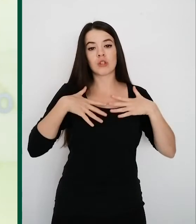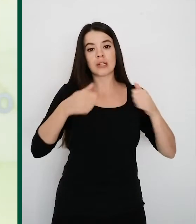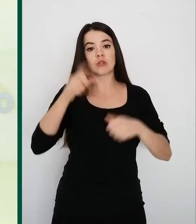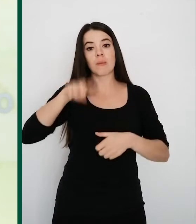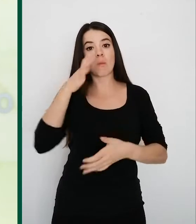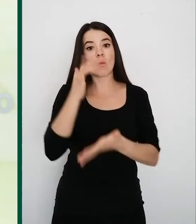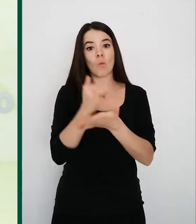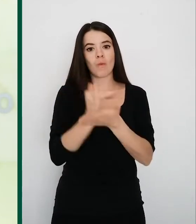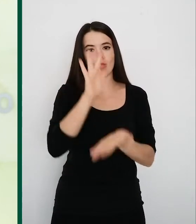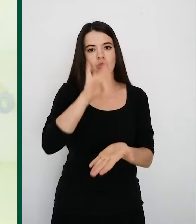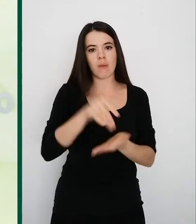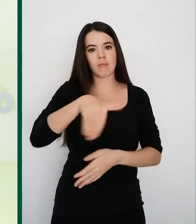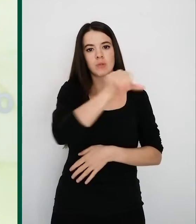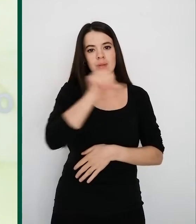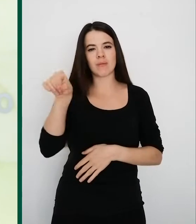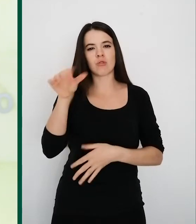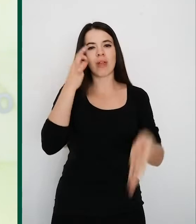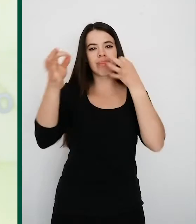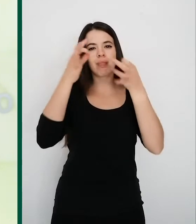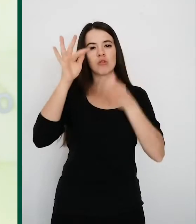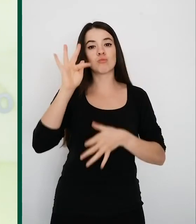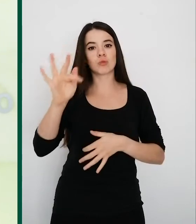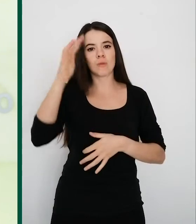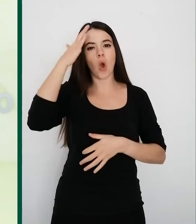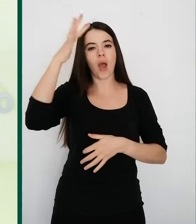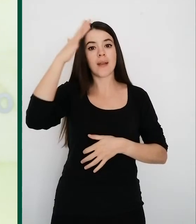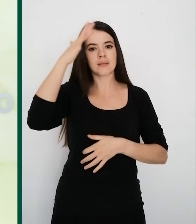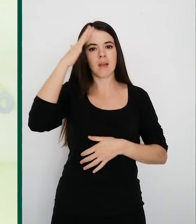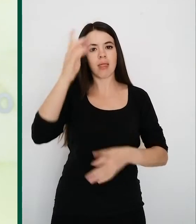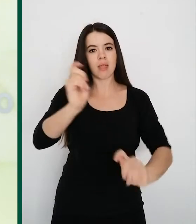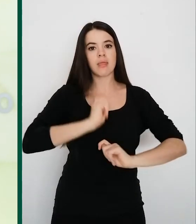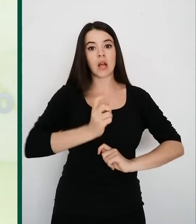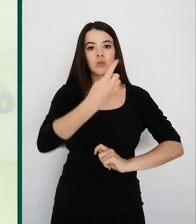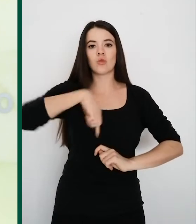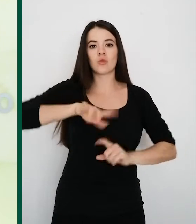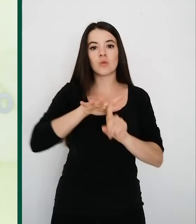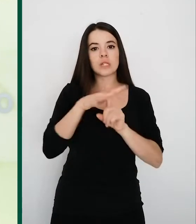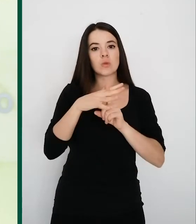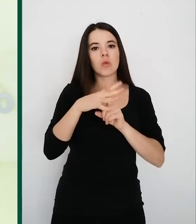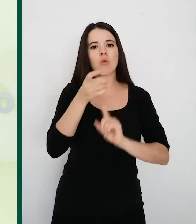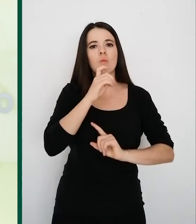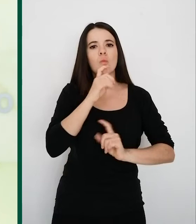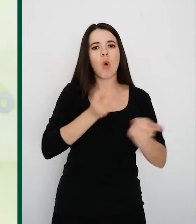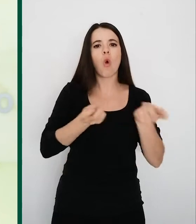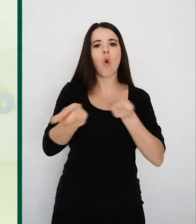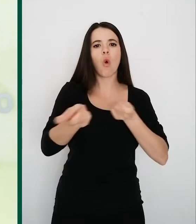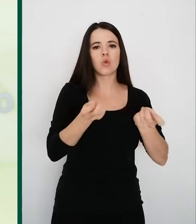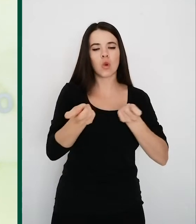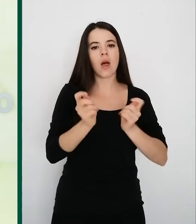Son datos buenos, son datos esperanzadores que nos indican que estamos en una situación controlada pero que en